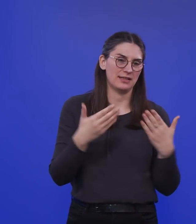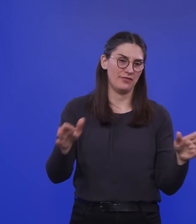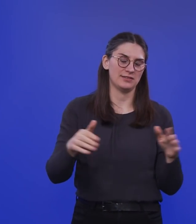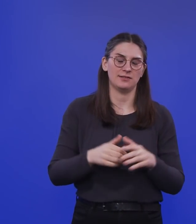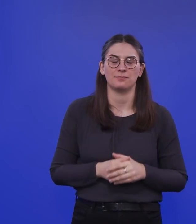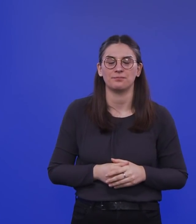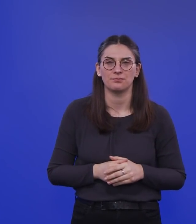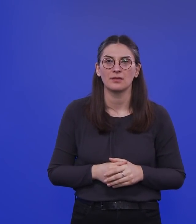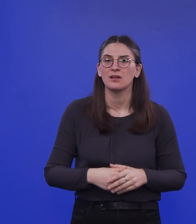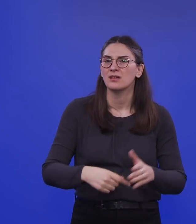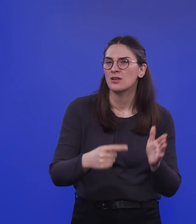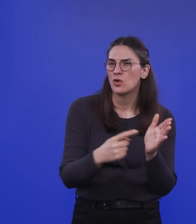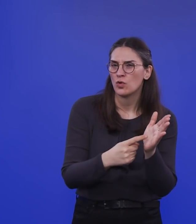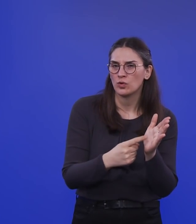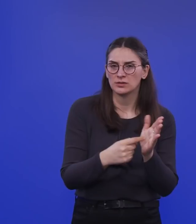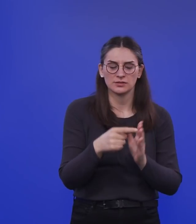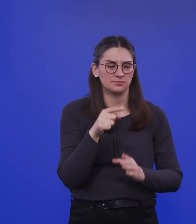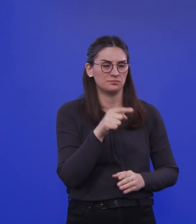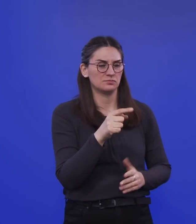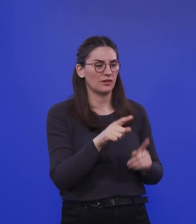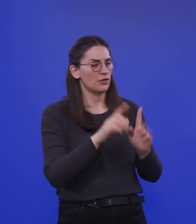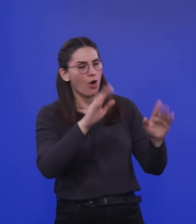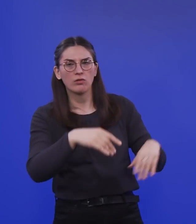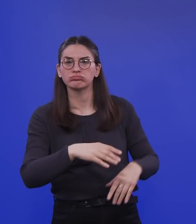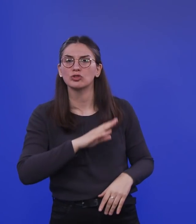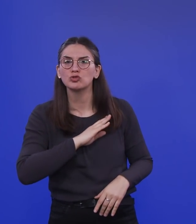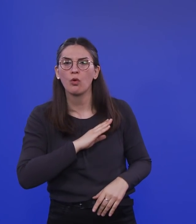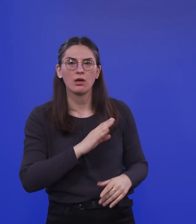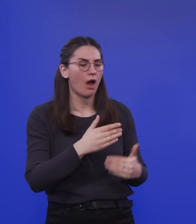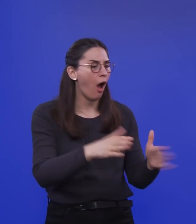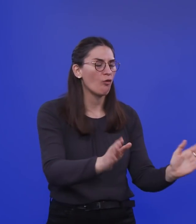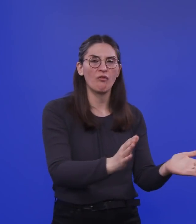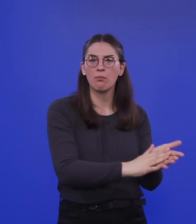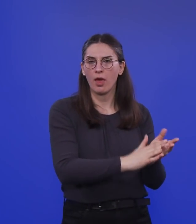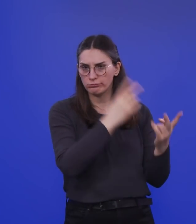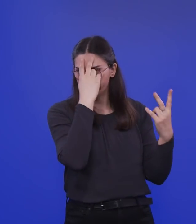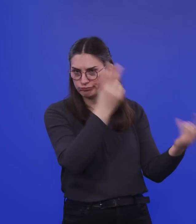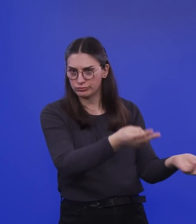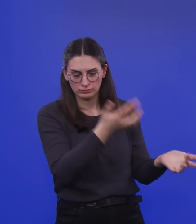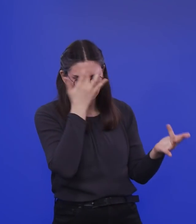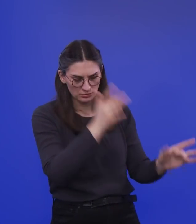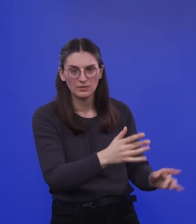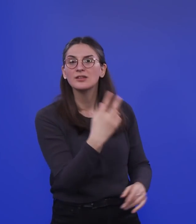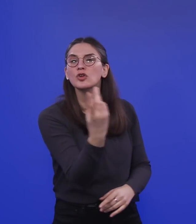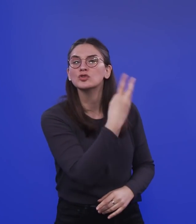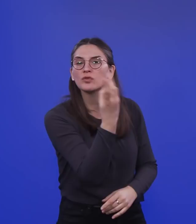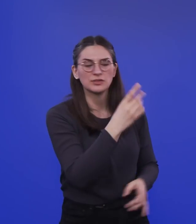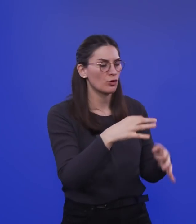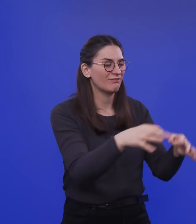in die Richtung ging, man kann die Schulen ruhig öffnen, weil dort sowieso kaum Infektionen stattfinden. Und